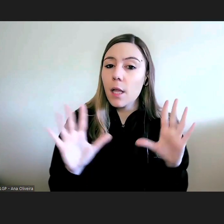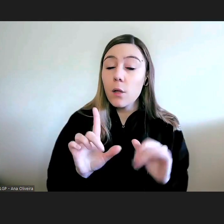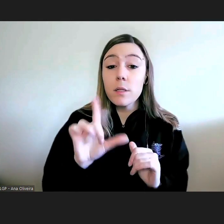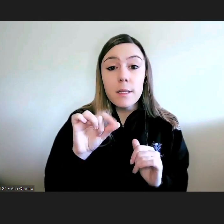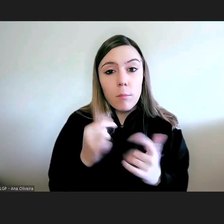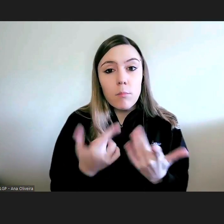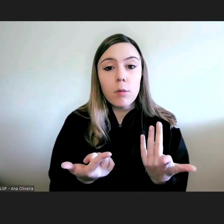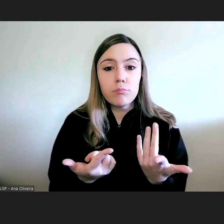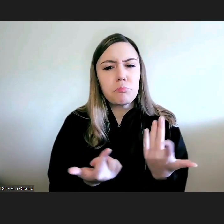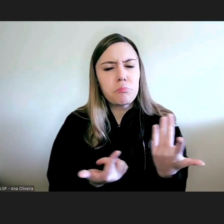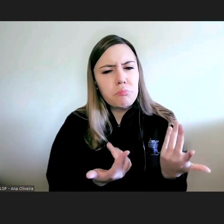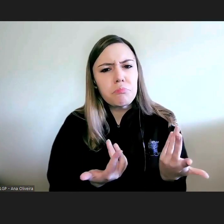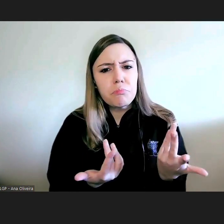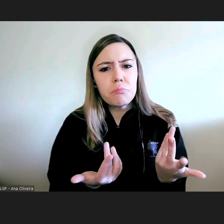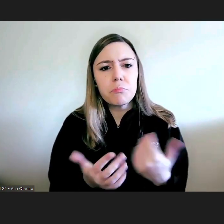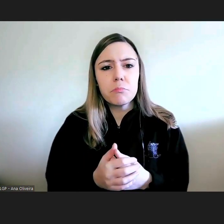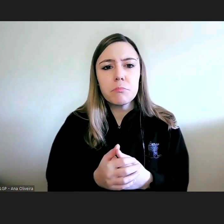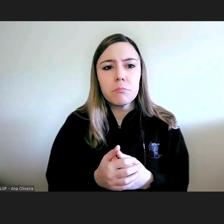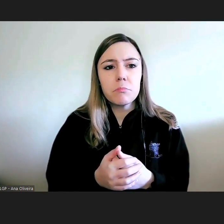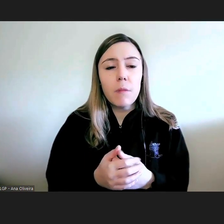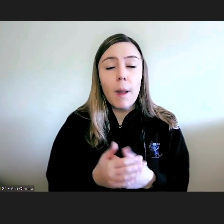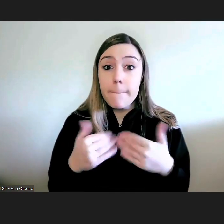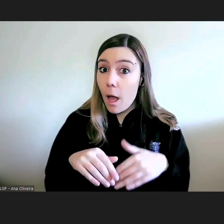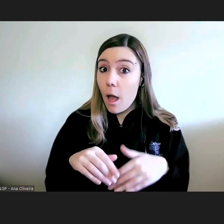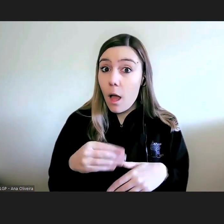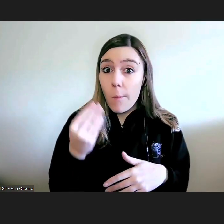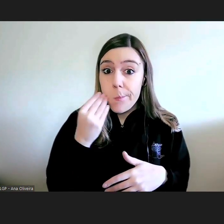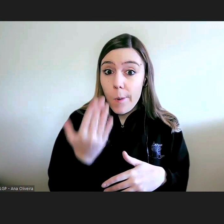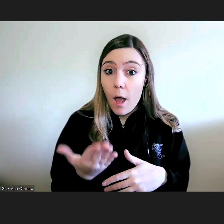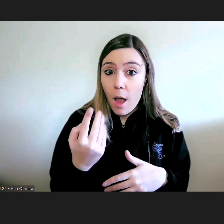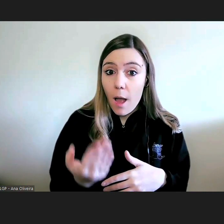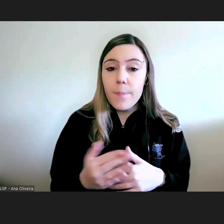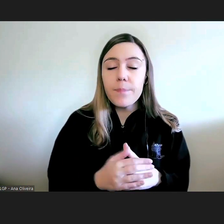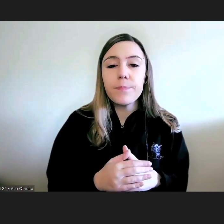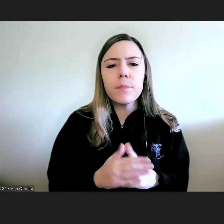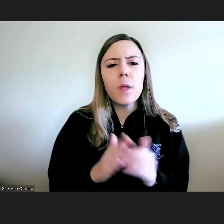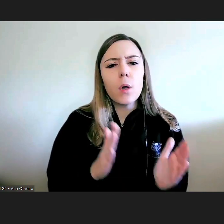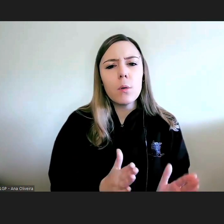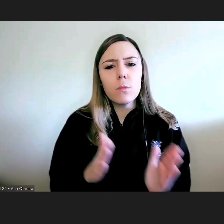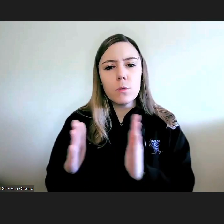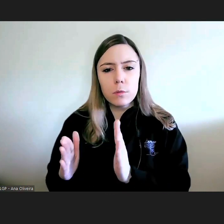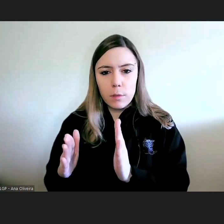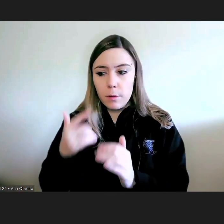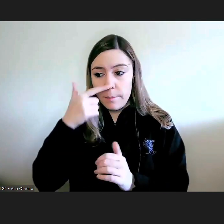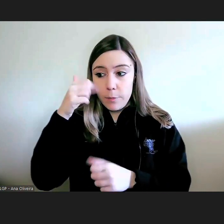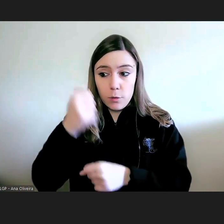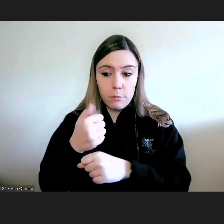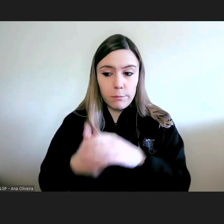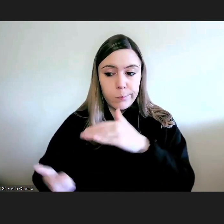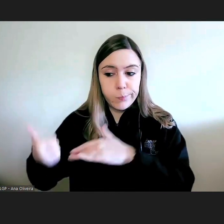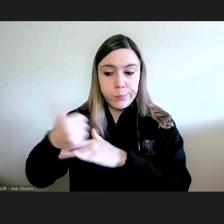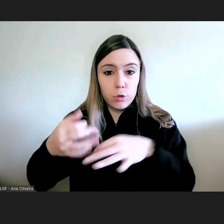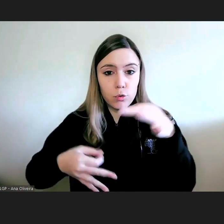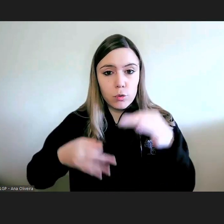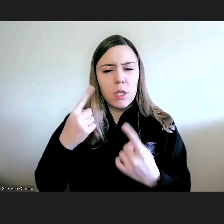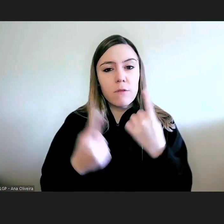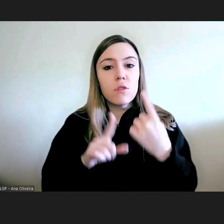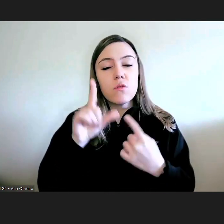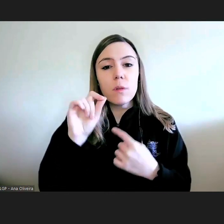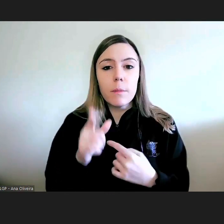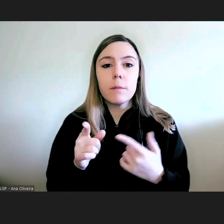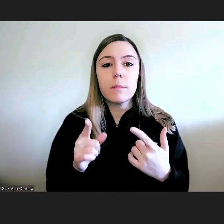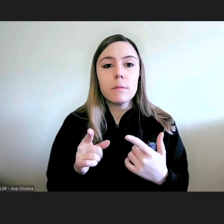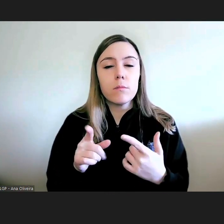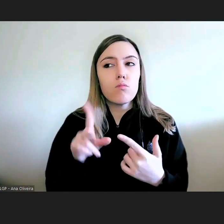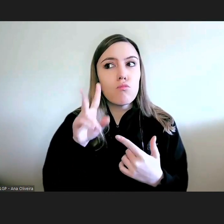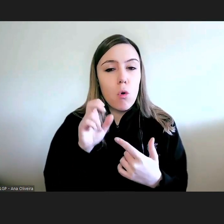circunscrita não é assim mas isso existe por outro lado o provedor é muitas vezes chamado a colaborar na feitura da lei é ouvido